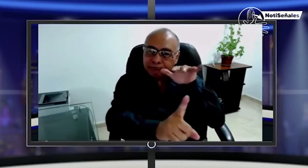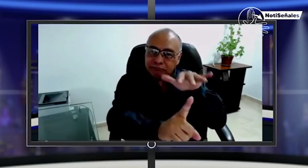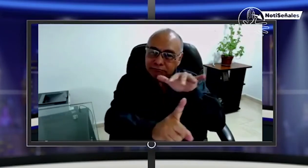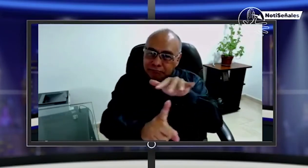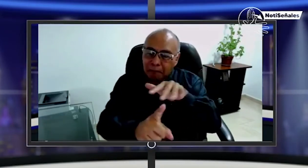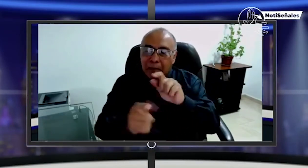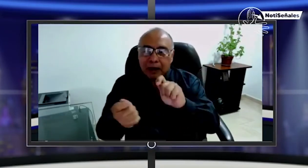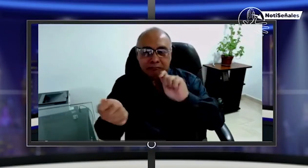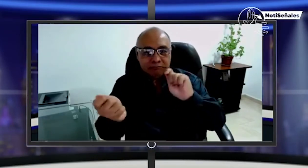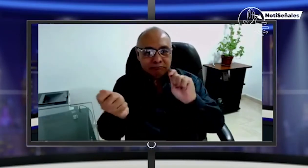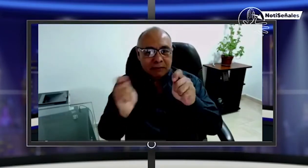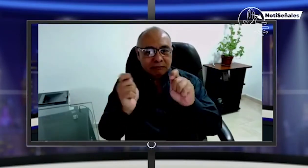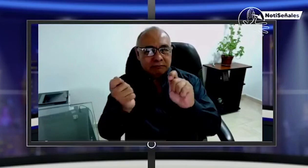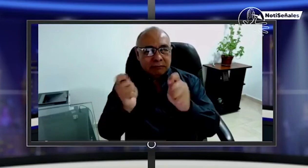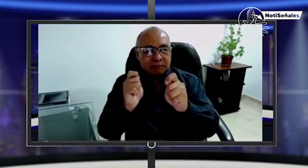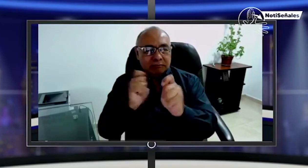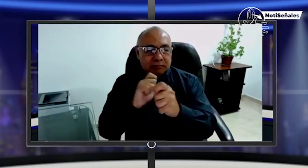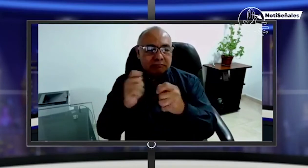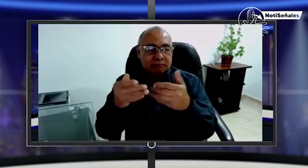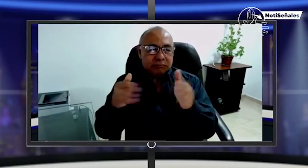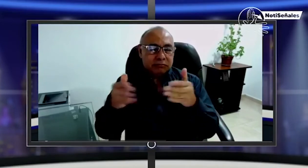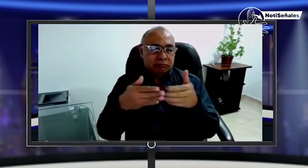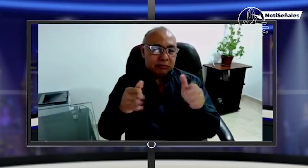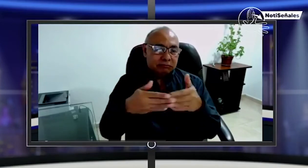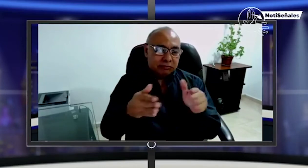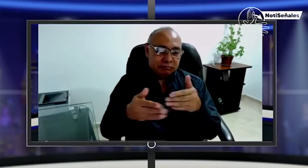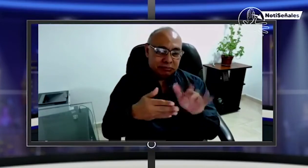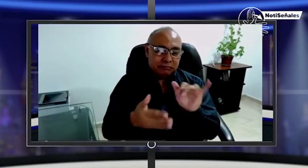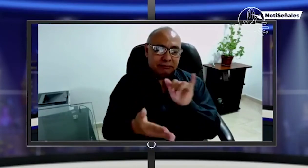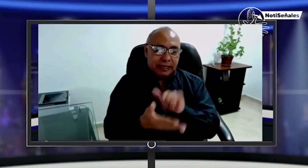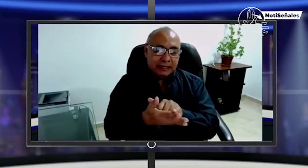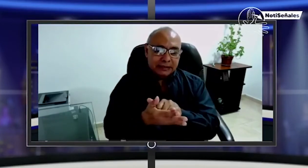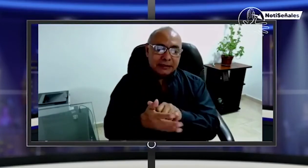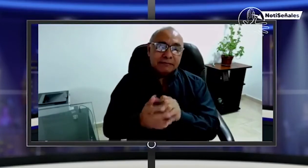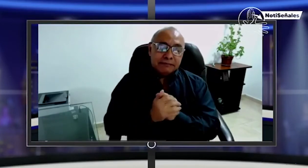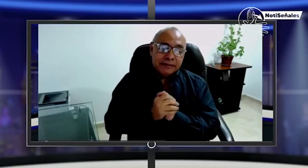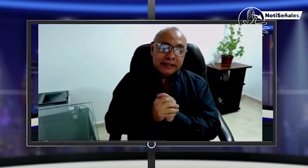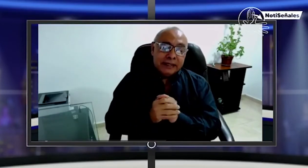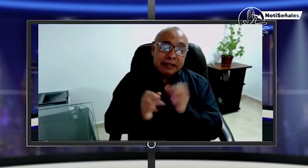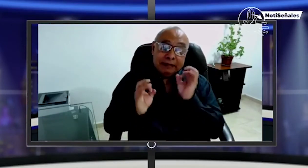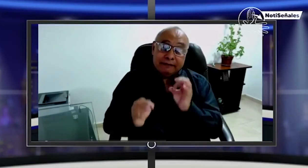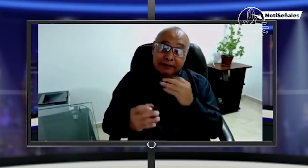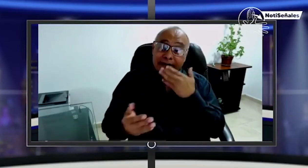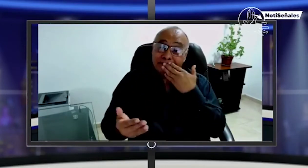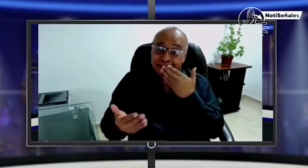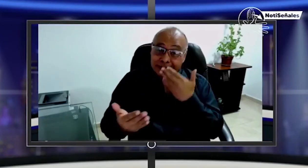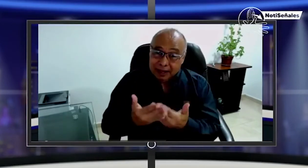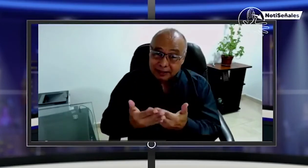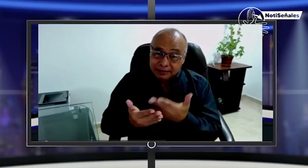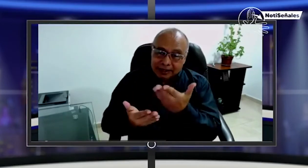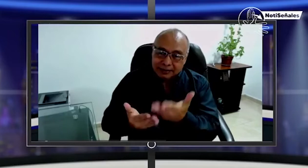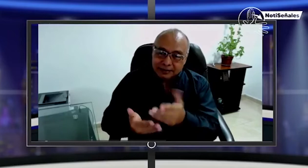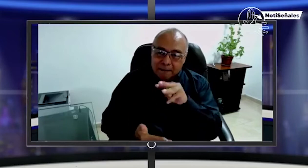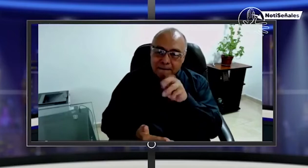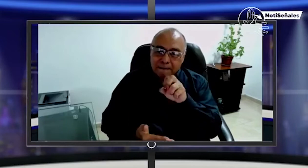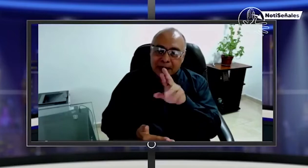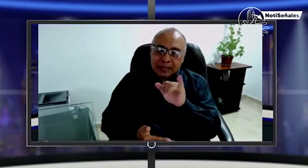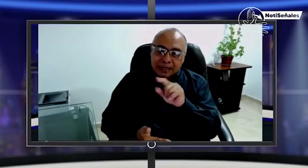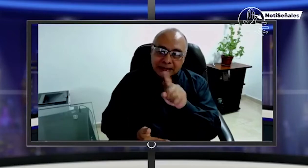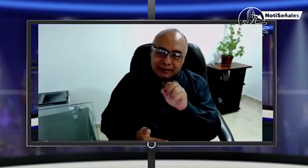hecho esta clase de accesibilidad y, a su vez, pues, para mostrarlo en todas las ciudades con entidades del orden público y privado. Así